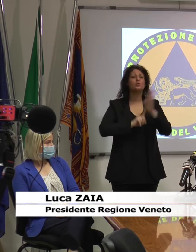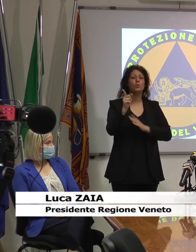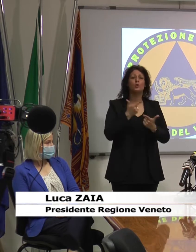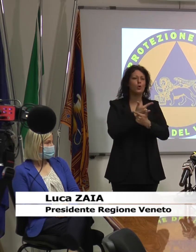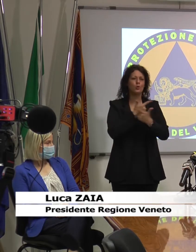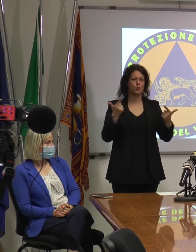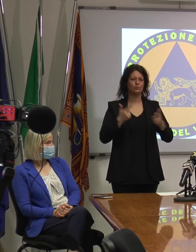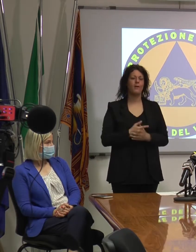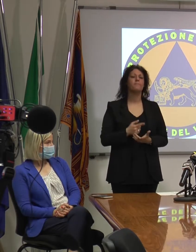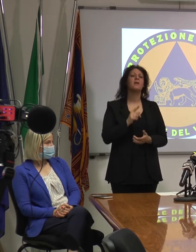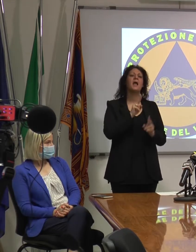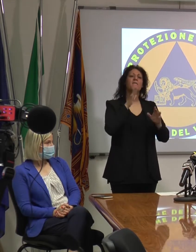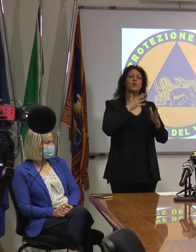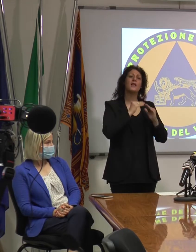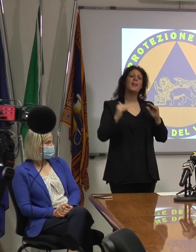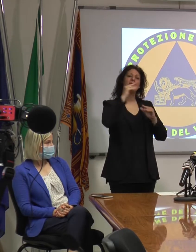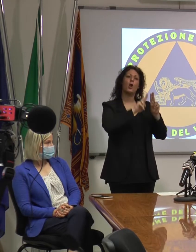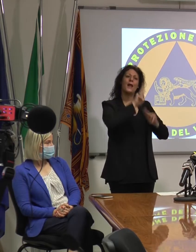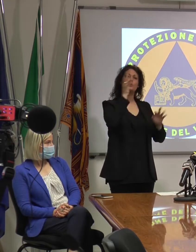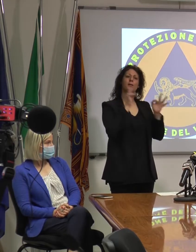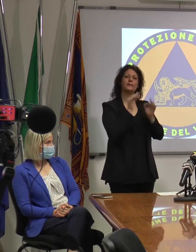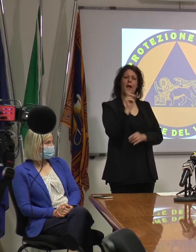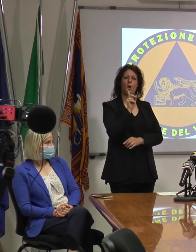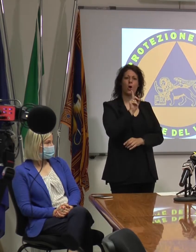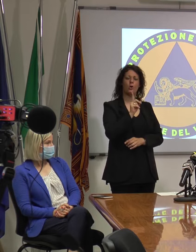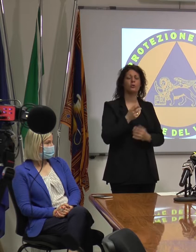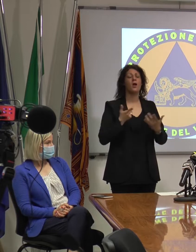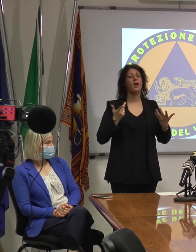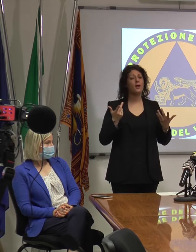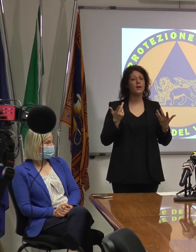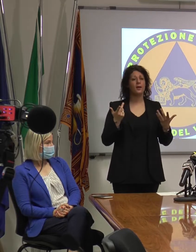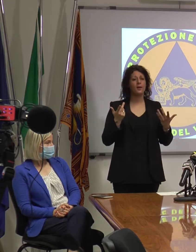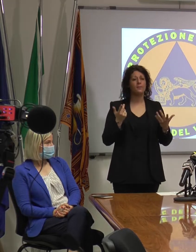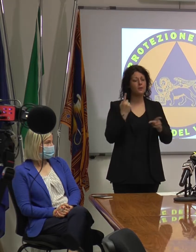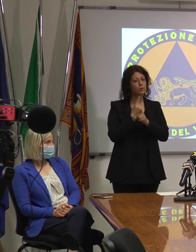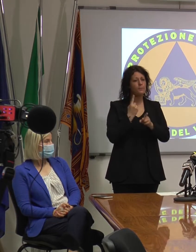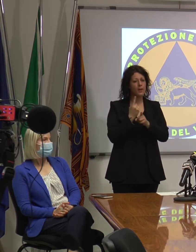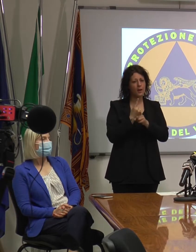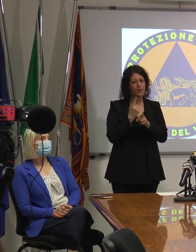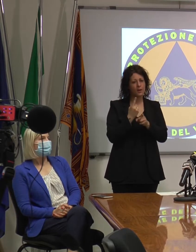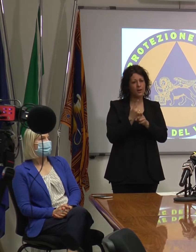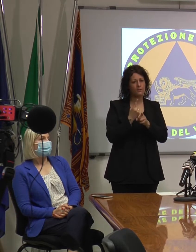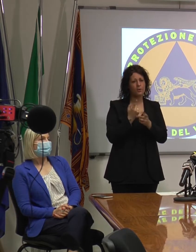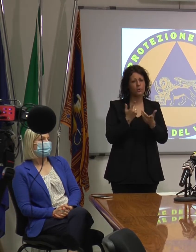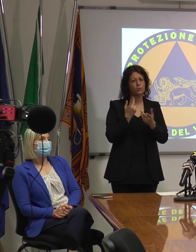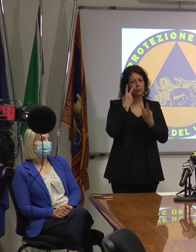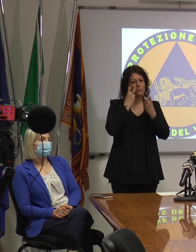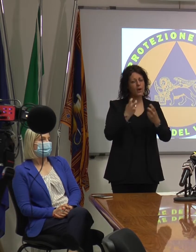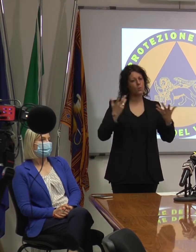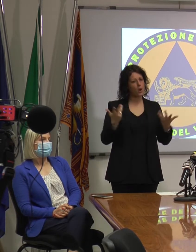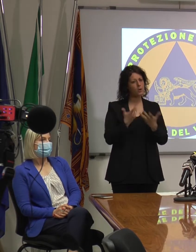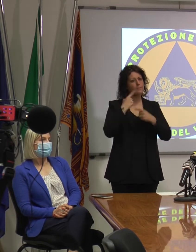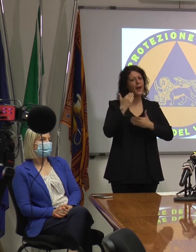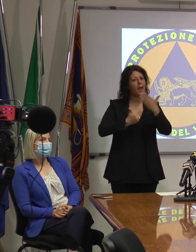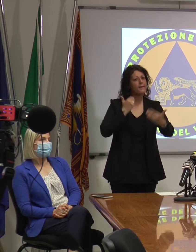livello nazionale non sono d'accordo, ma a dir di no, sono capaci tutti. E a dir di sì che bisogna essere formati per portare